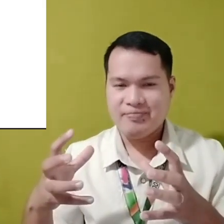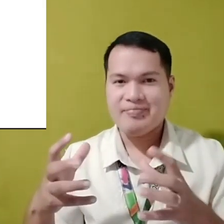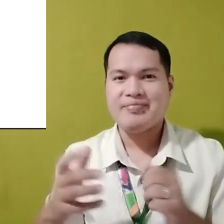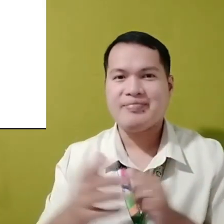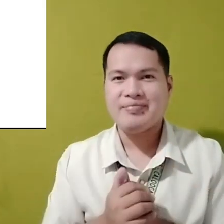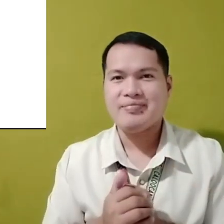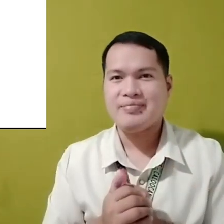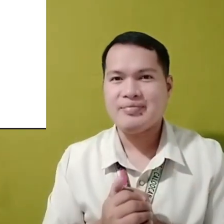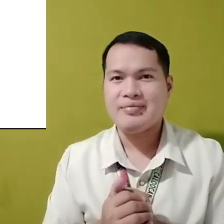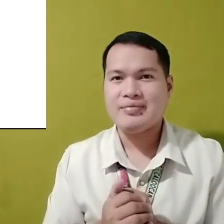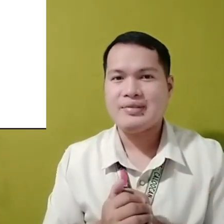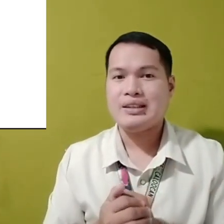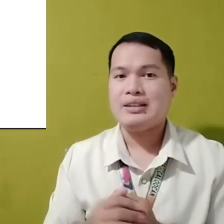Meron tayong